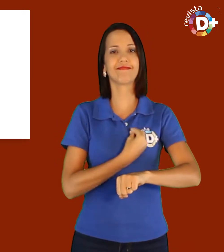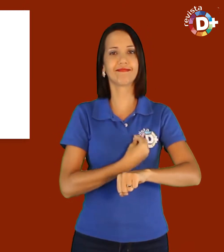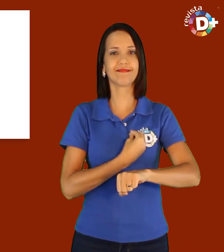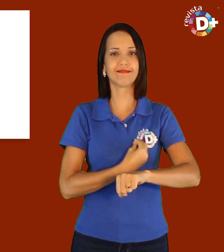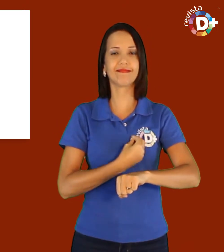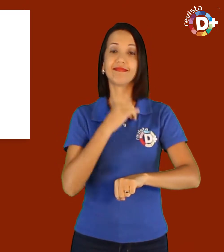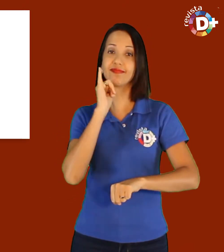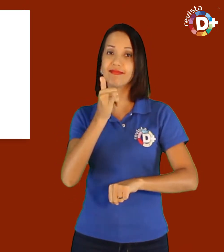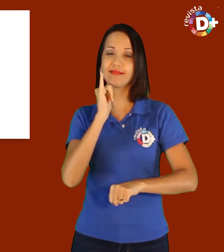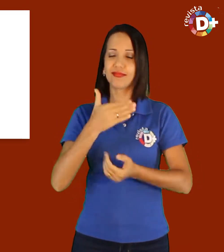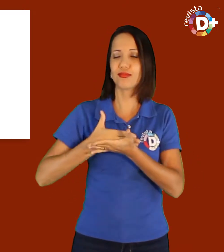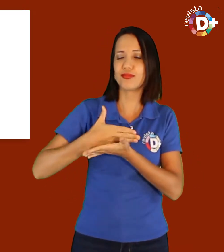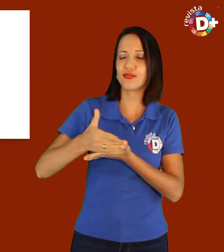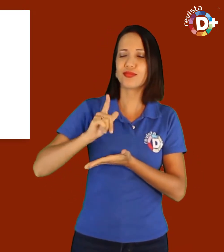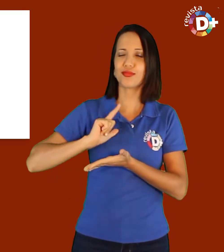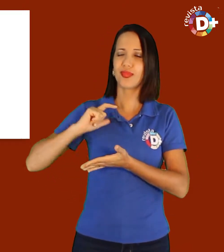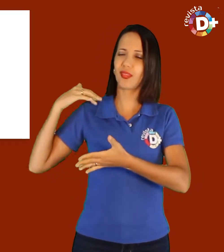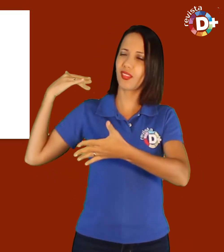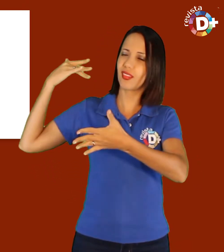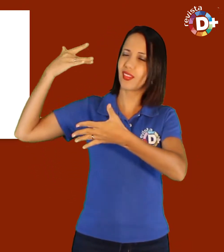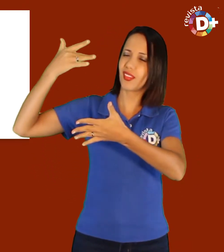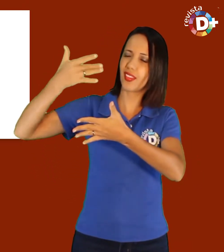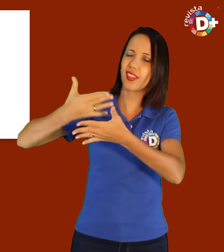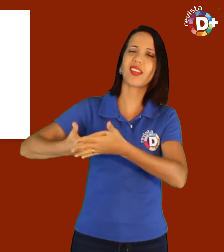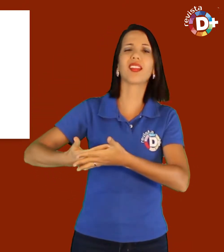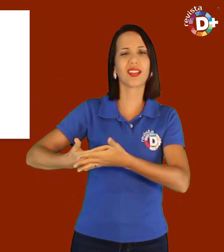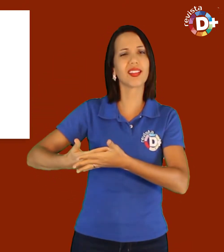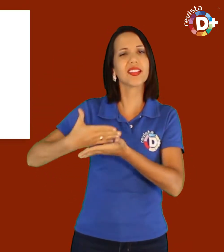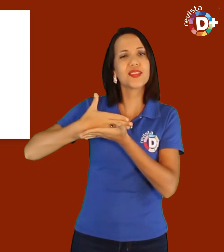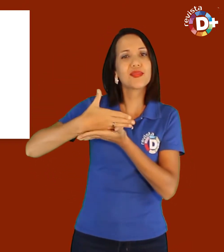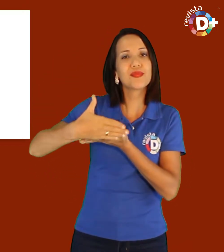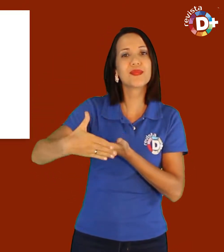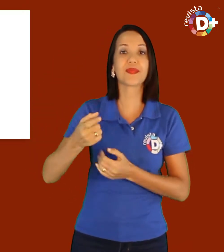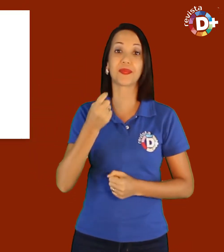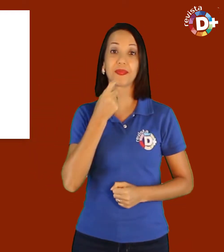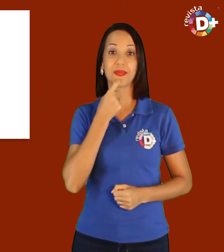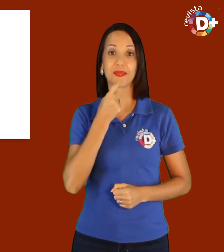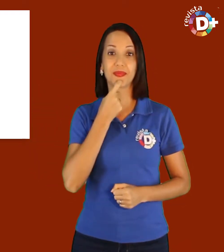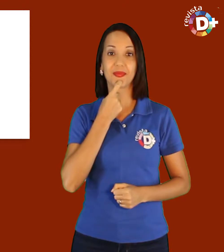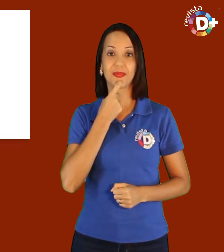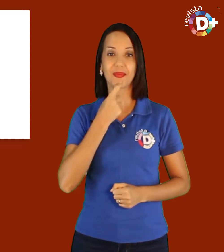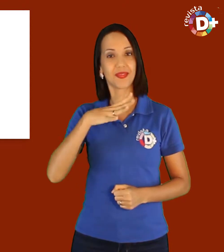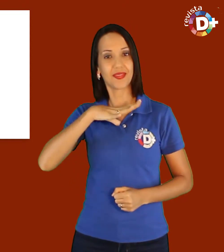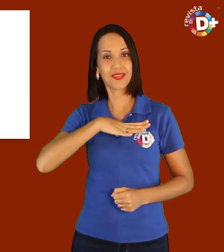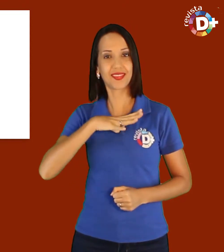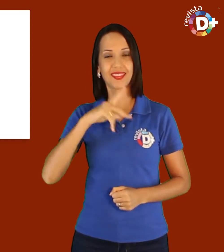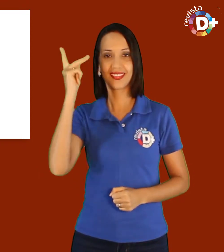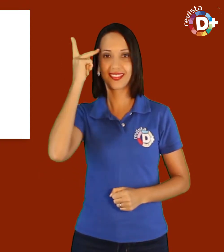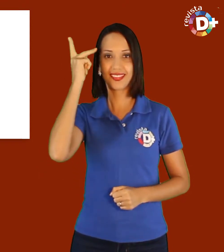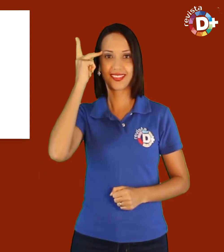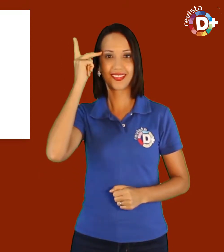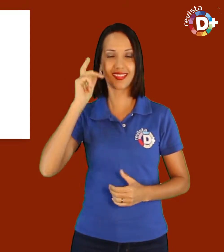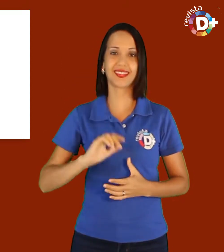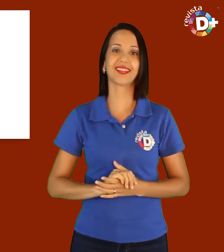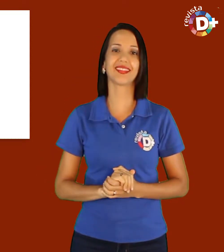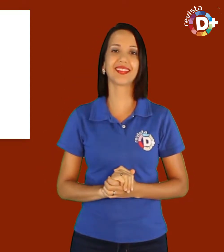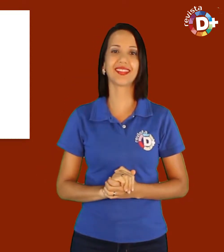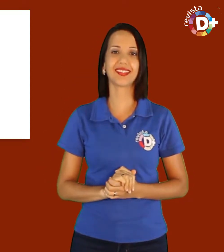eu tinha naquele momento. Conta sobre o início da sua trajetória, que começou em Campinas, São Paulo.